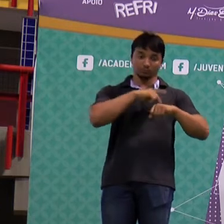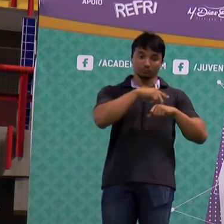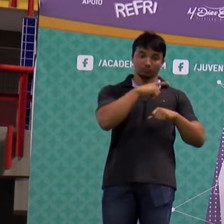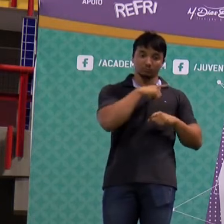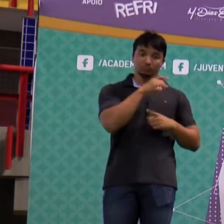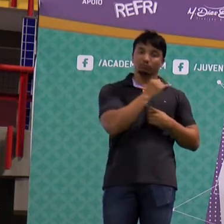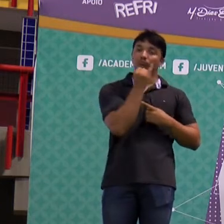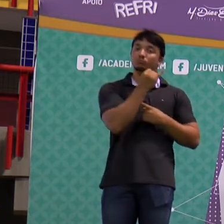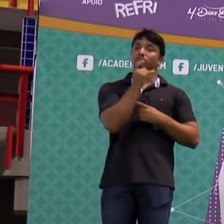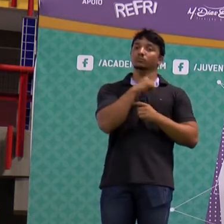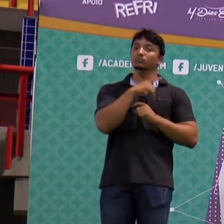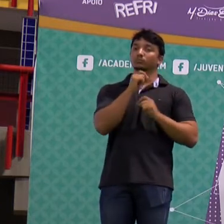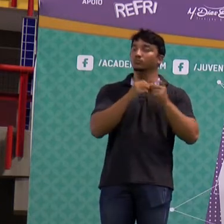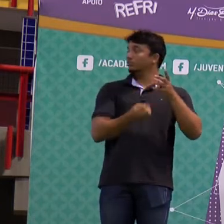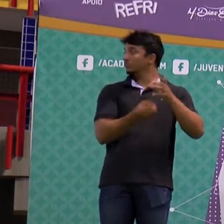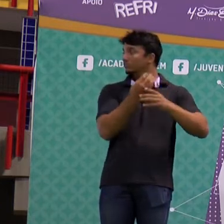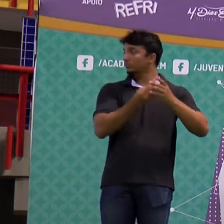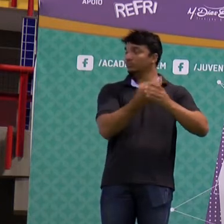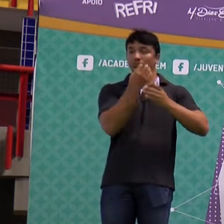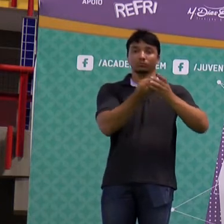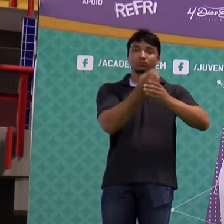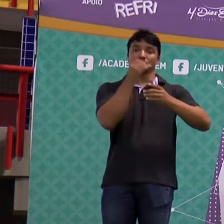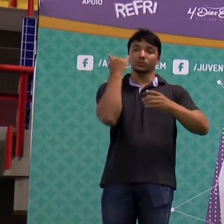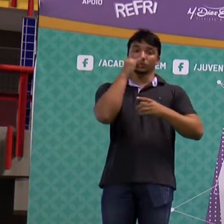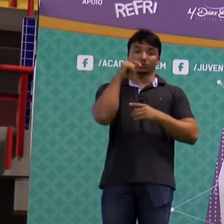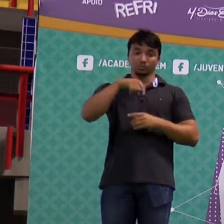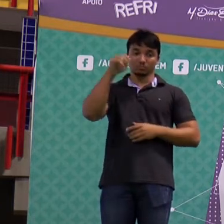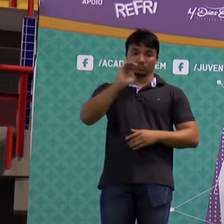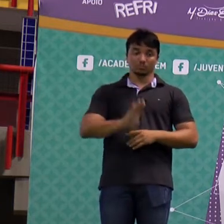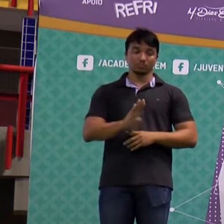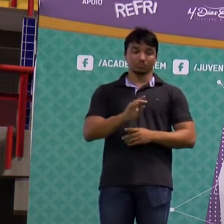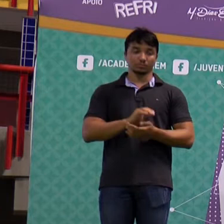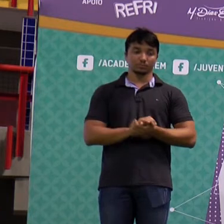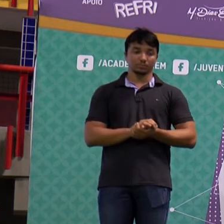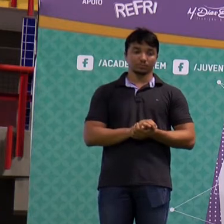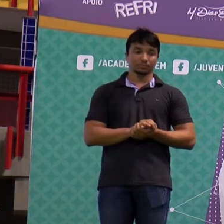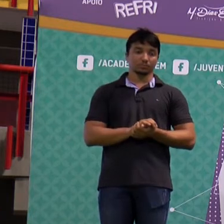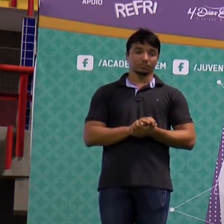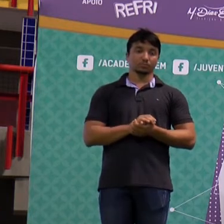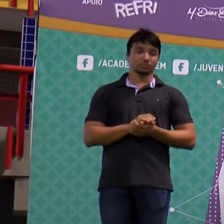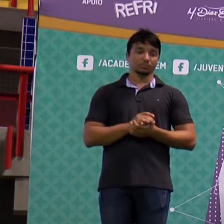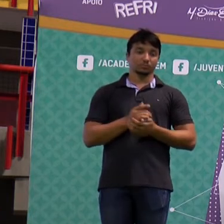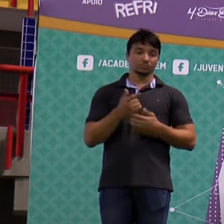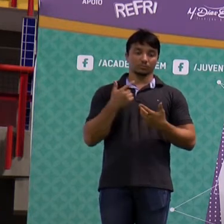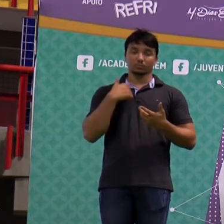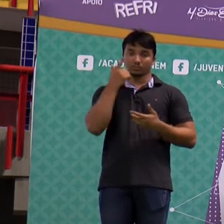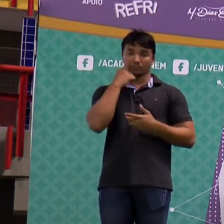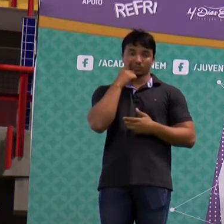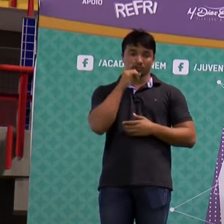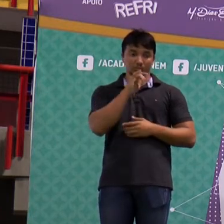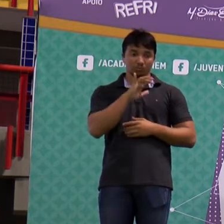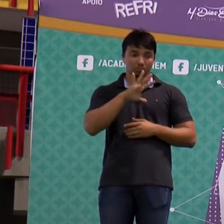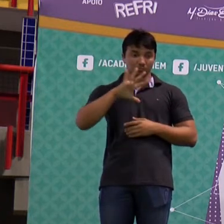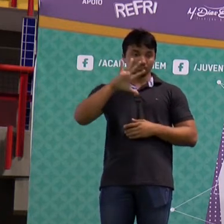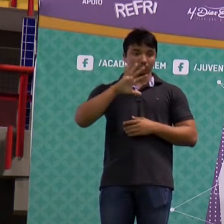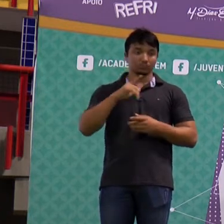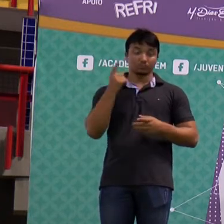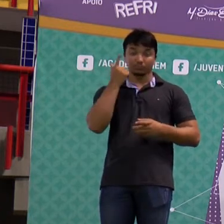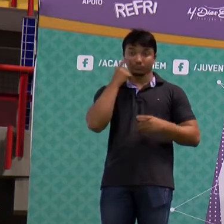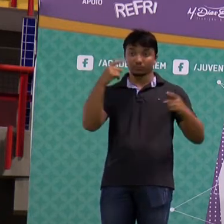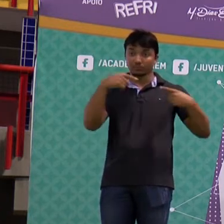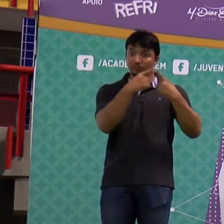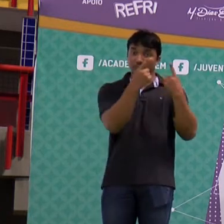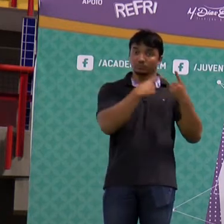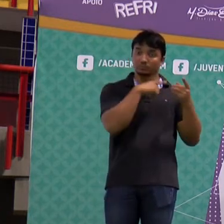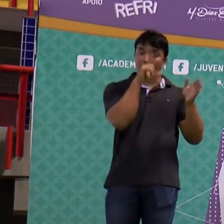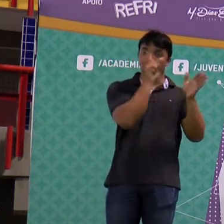O infográfico mostra a produção de energia no Brasil. Aí você tem aí a ideia do infográfico. E de acordo